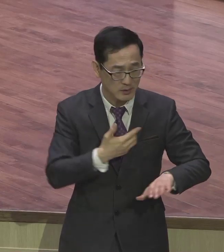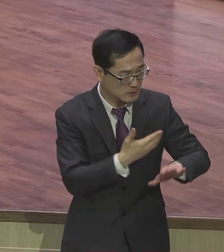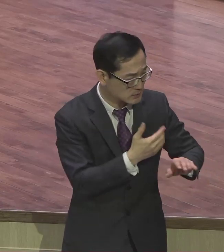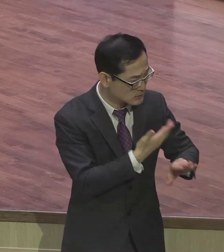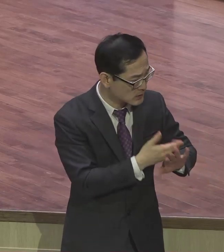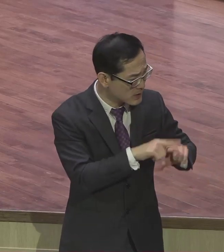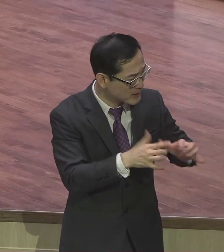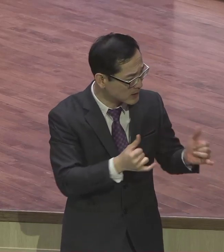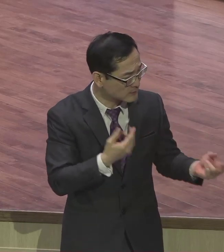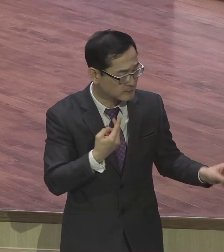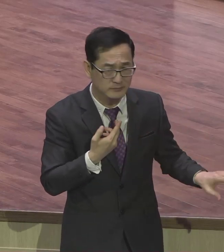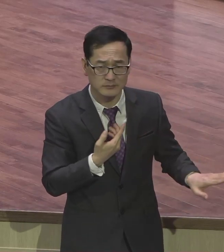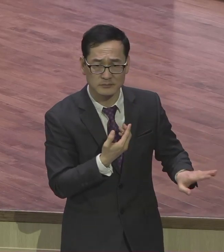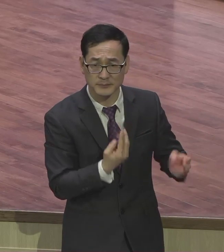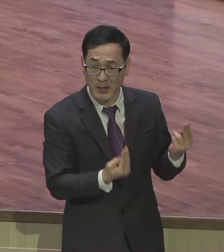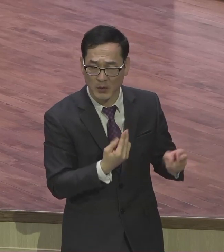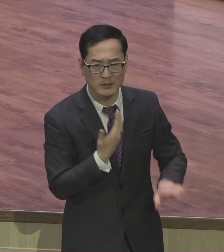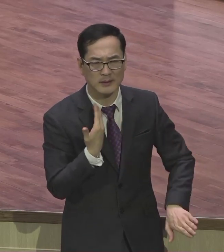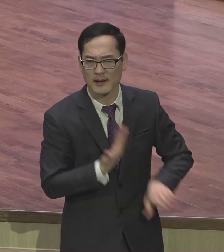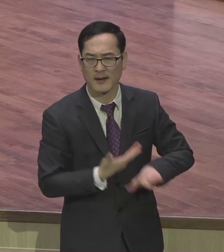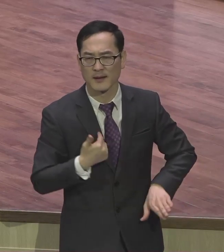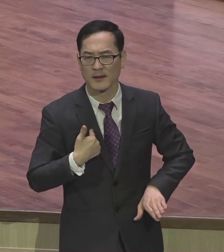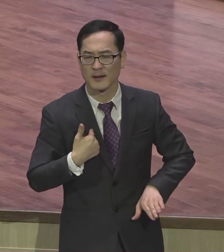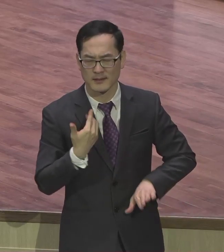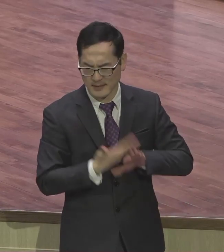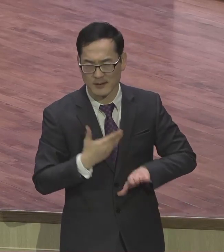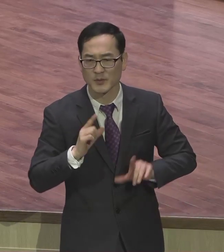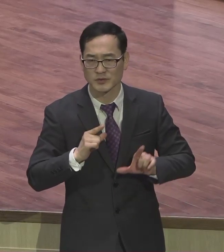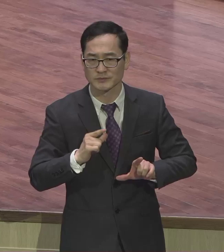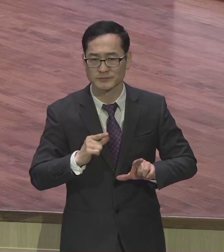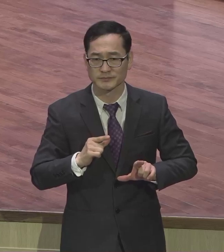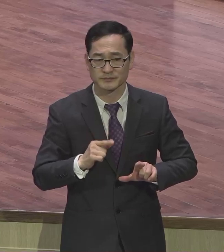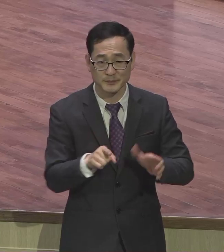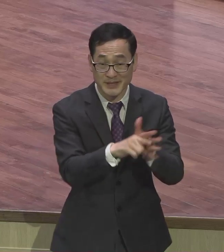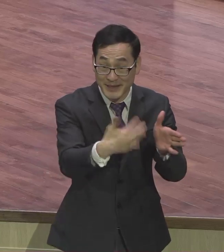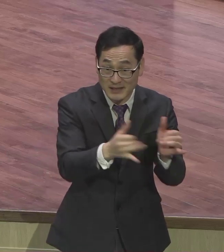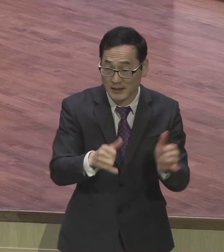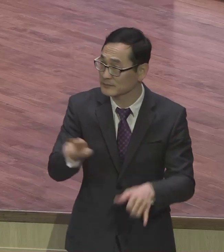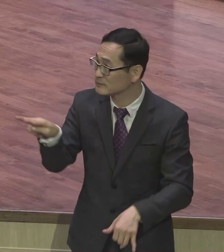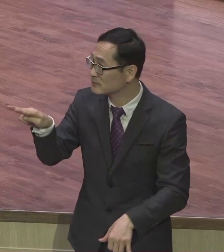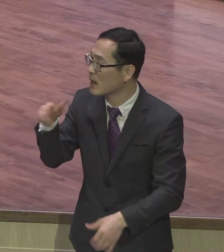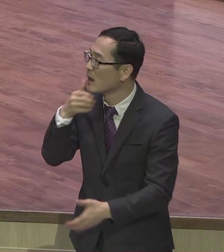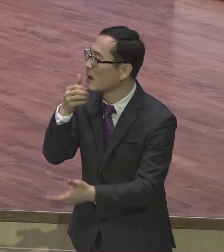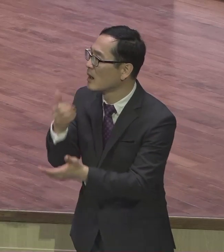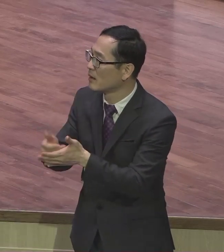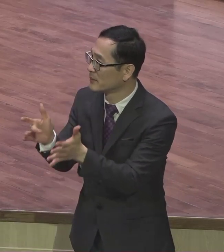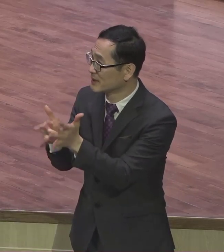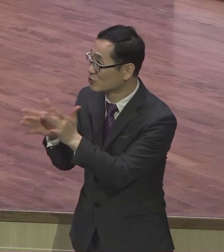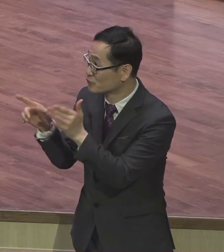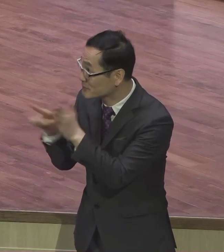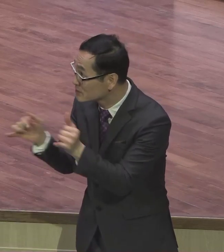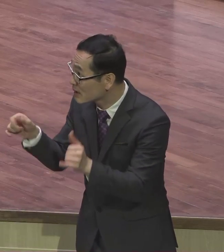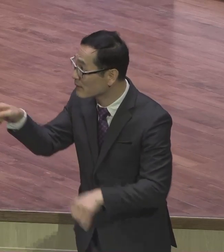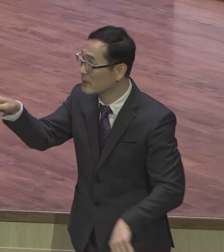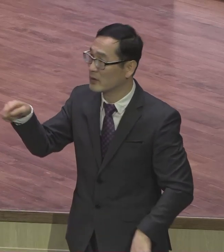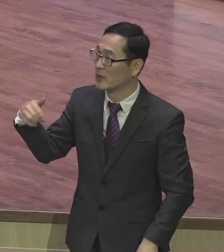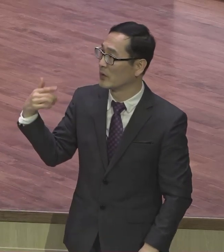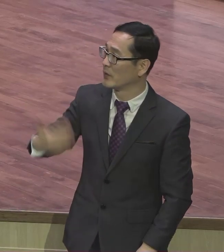불신자가 감동받아 그래서 여러분은요 복어금에 합당한 삶을 살면서 예수 그리스도의